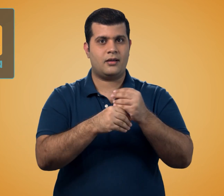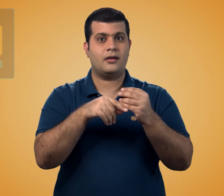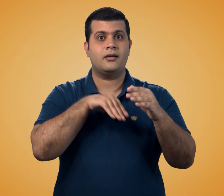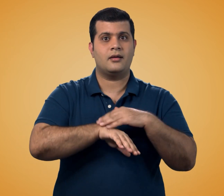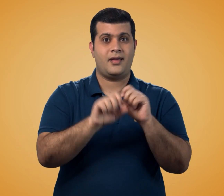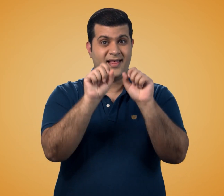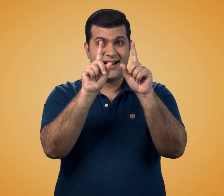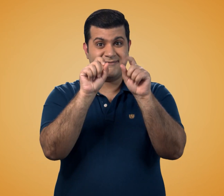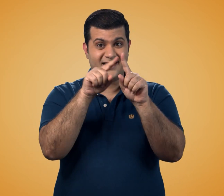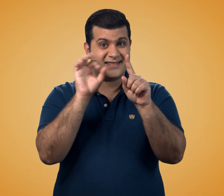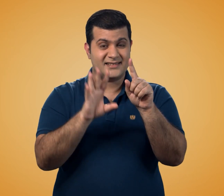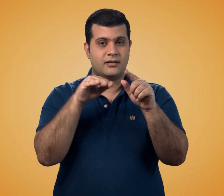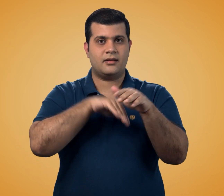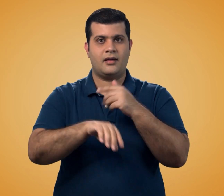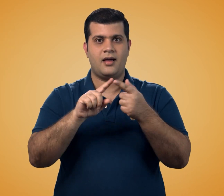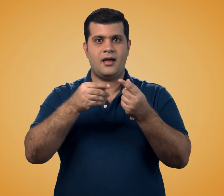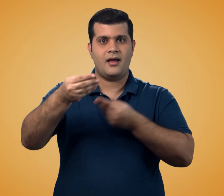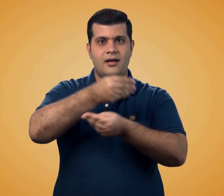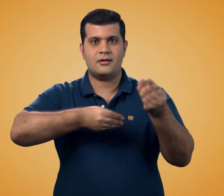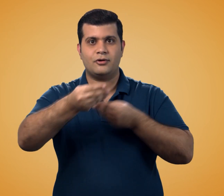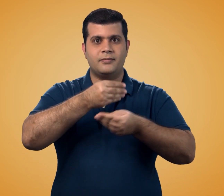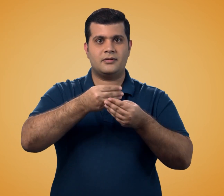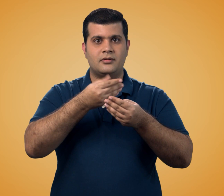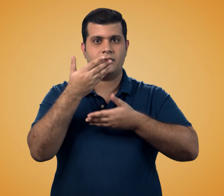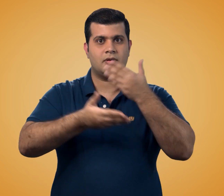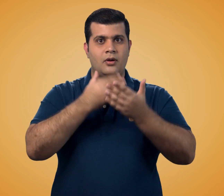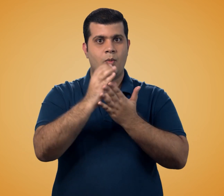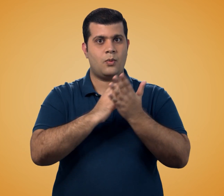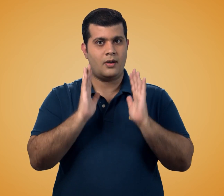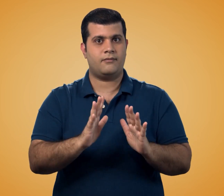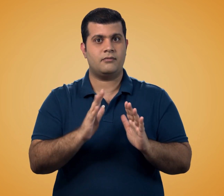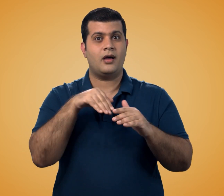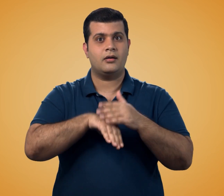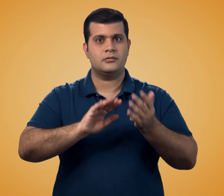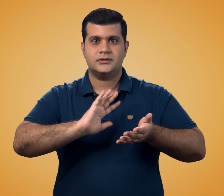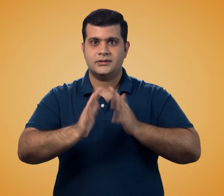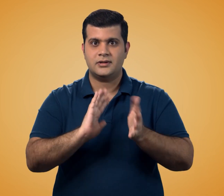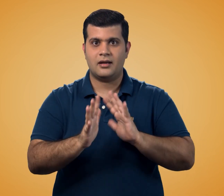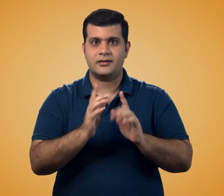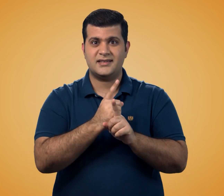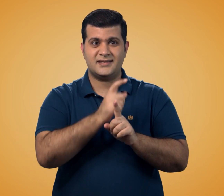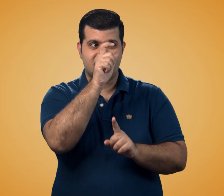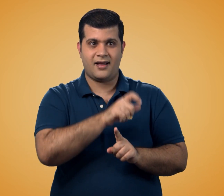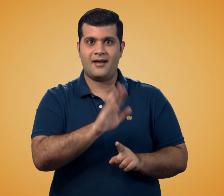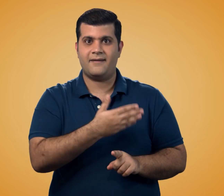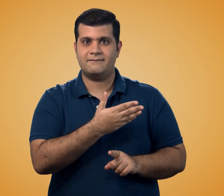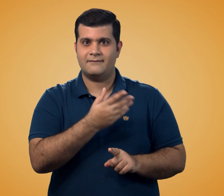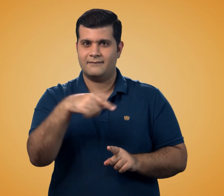एक इकोनोमिक्स का कोर्स है शिक्षक सांकेदिक भाषा से पढ़ाएंगे क्या आप